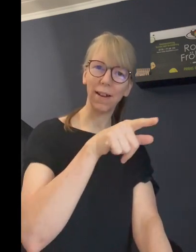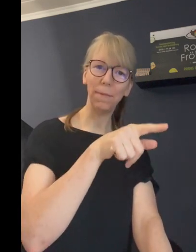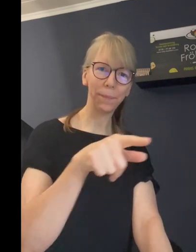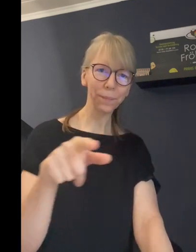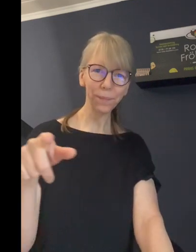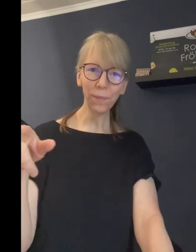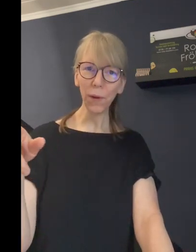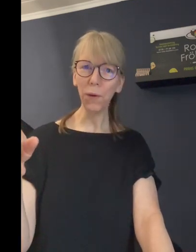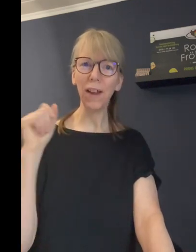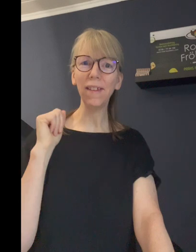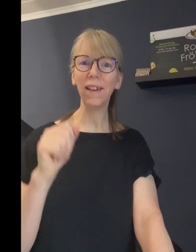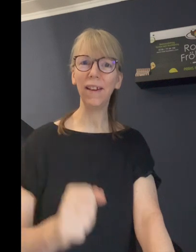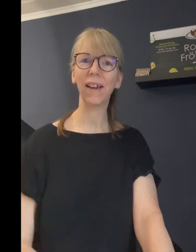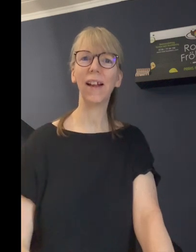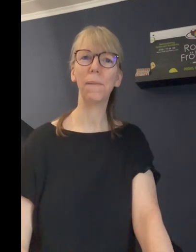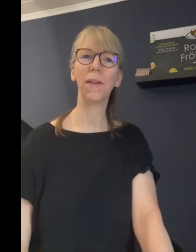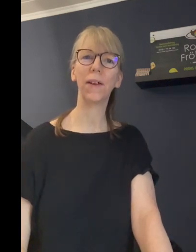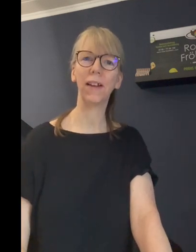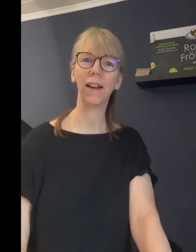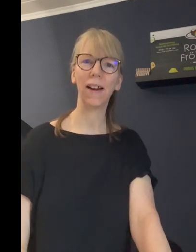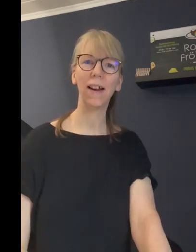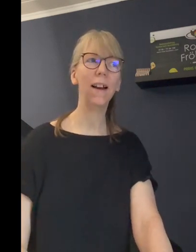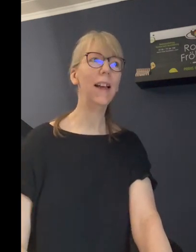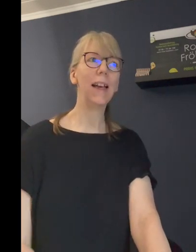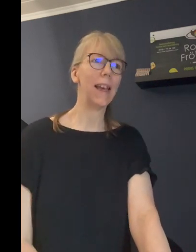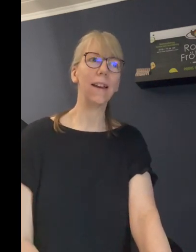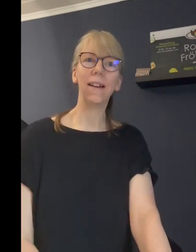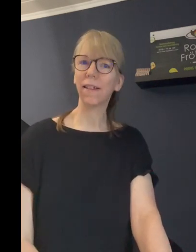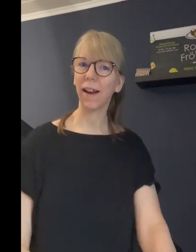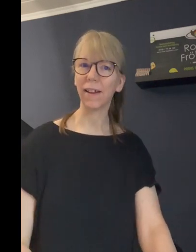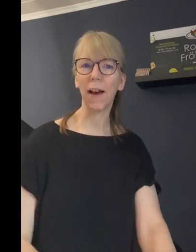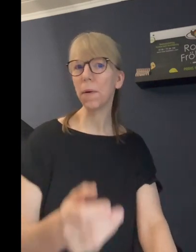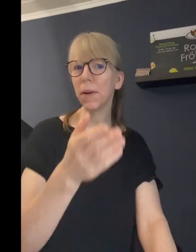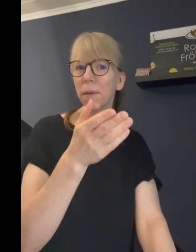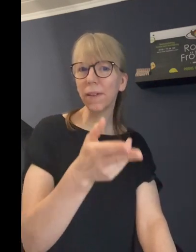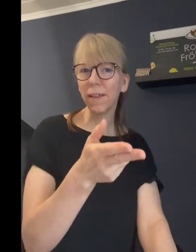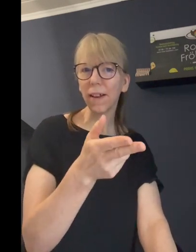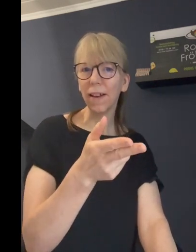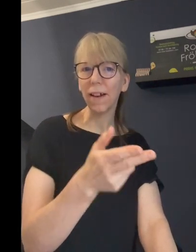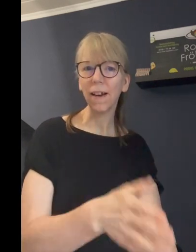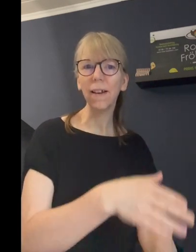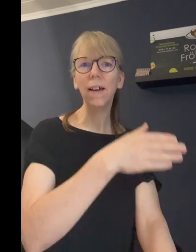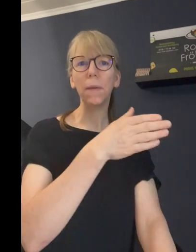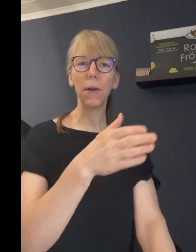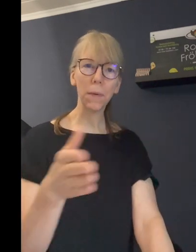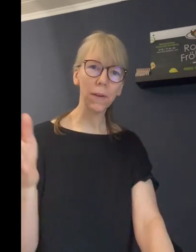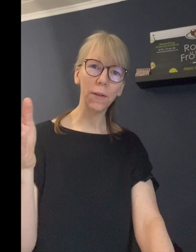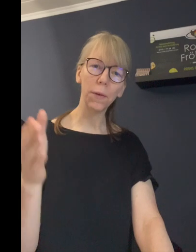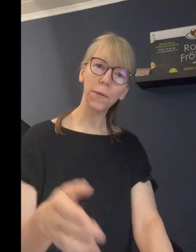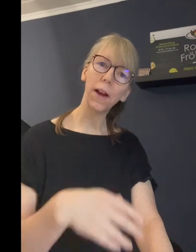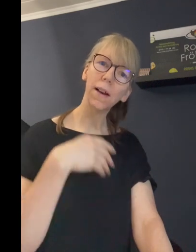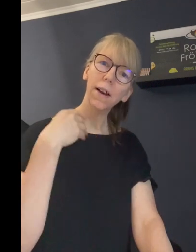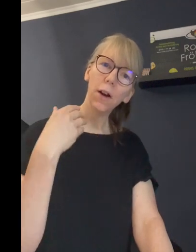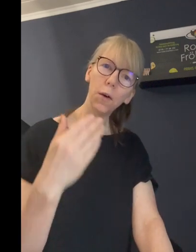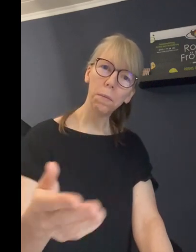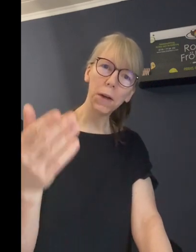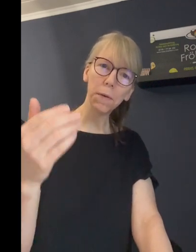und esse in der Regel mehrfach hintereinander gerne das Gleiche. Aber manchmal sind es drei Tage, manchmal sind es fünf Tage und manchmal